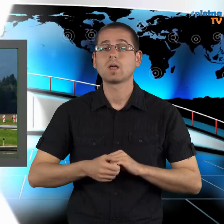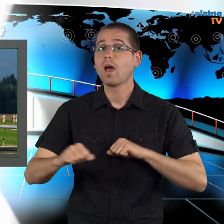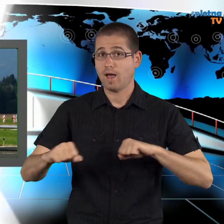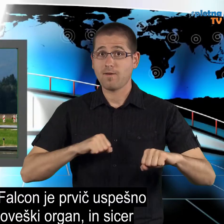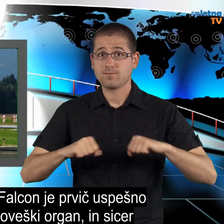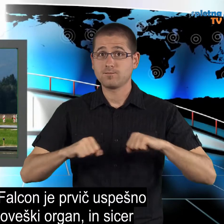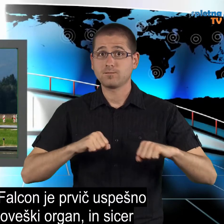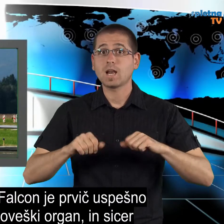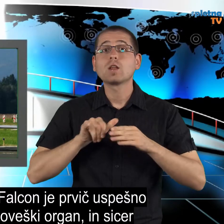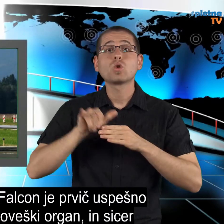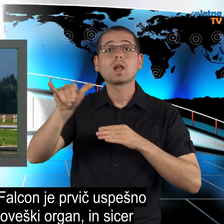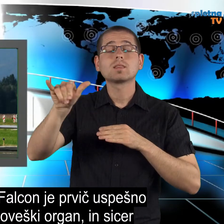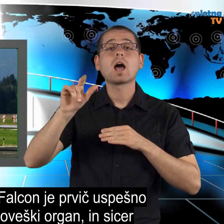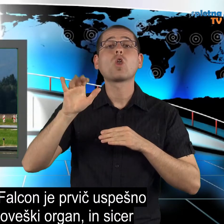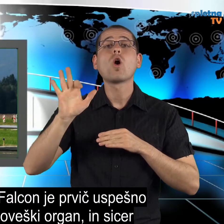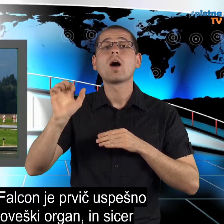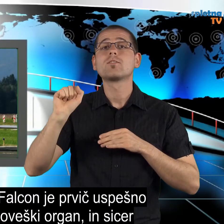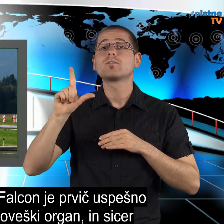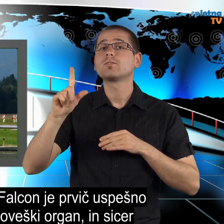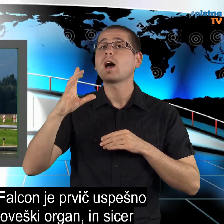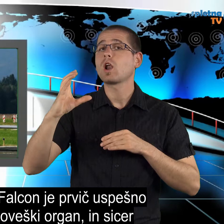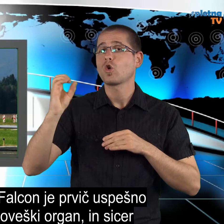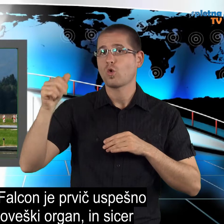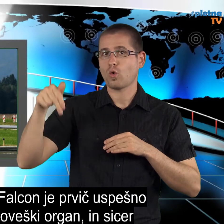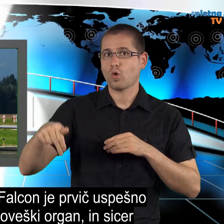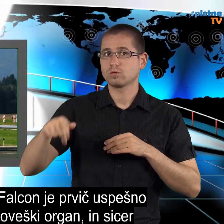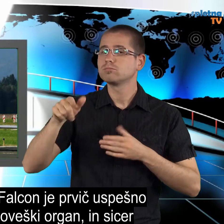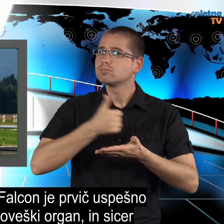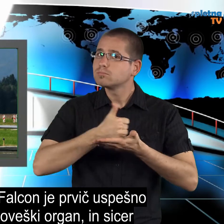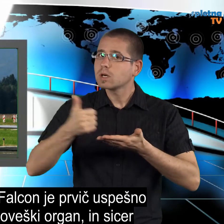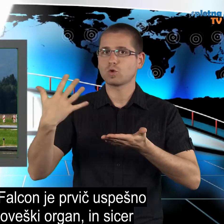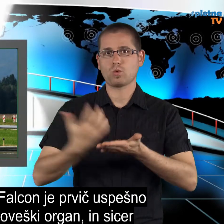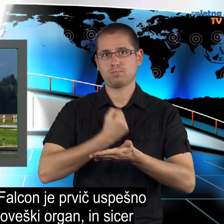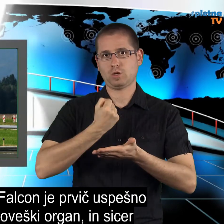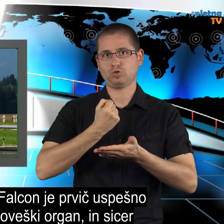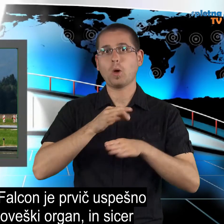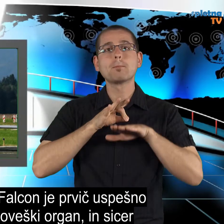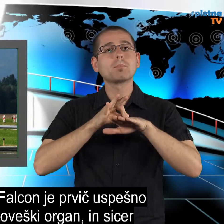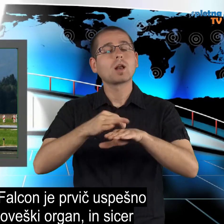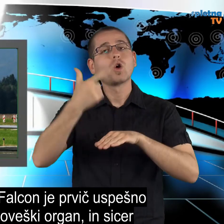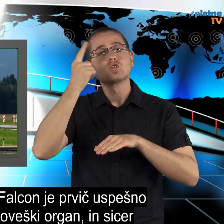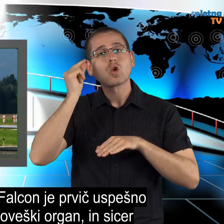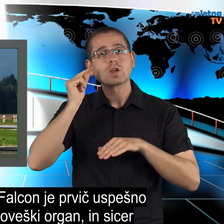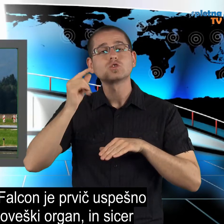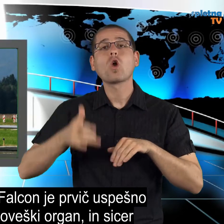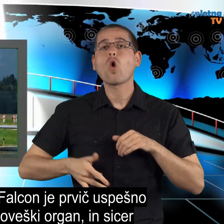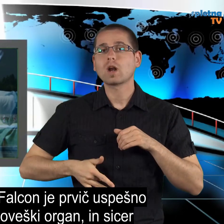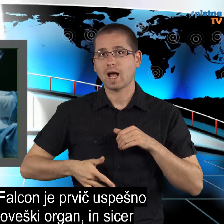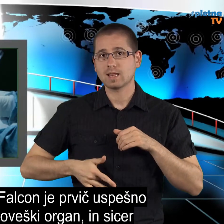Vladno letalo Falcon je prvič uspešno prepeljalo človeški organ in sicer človeško srce prejemniku v